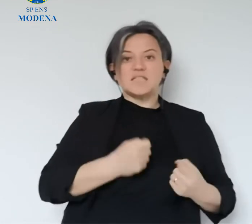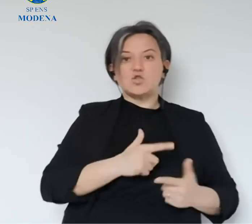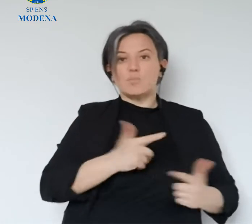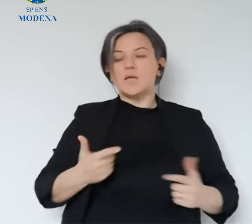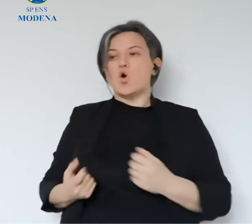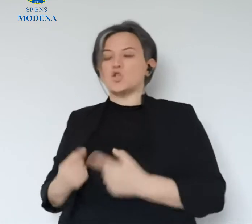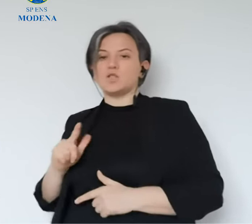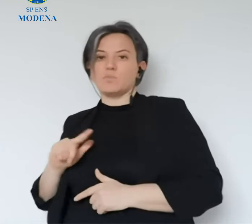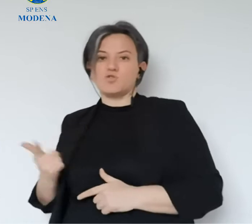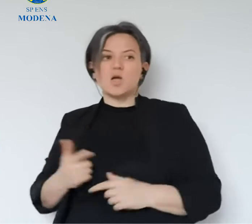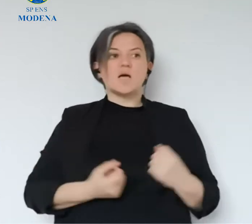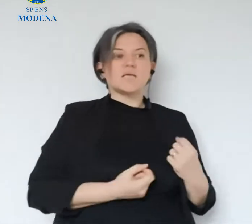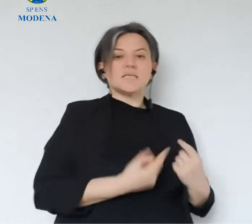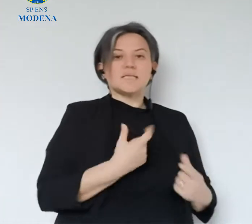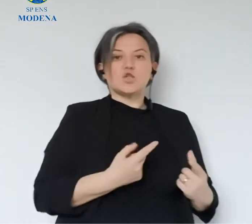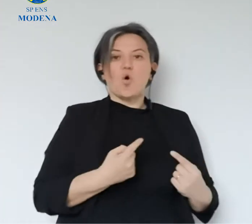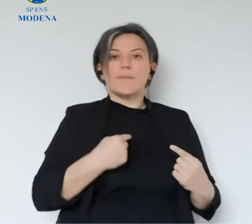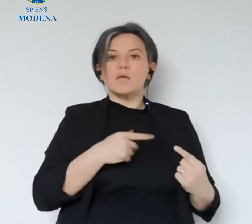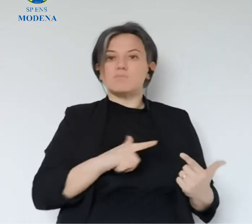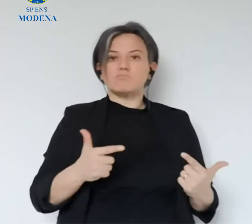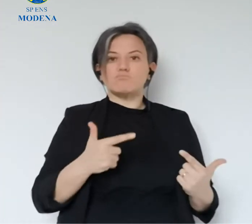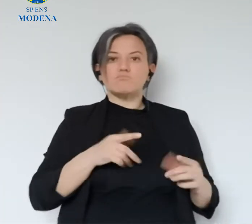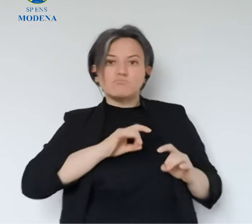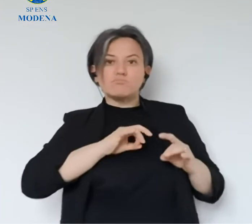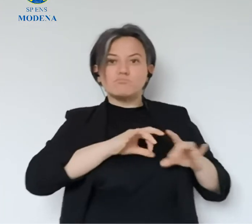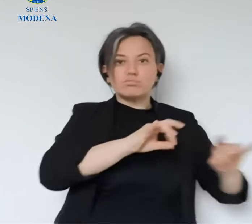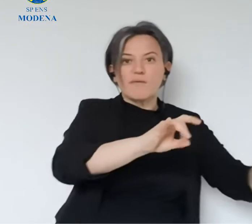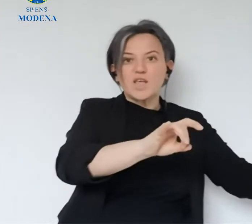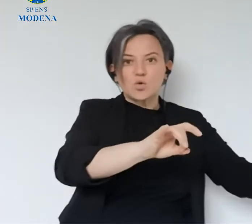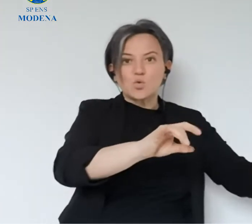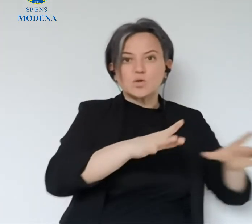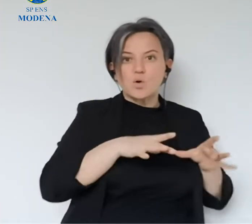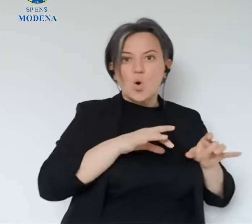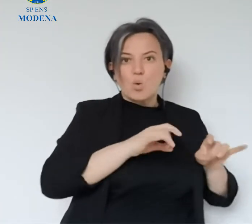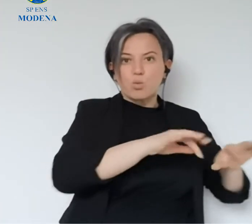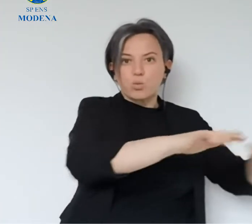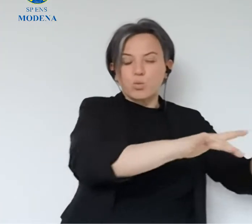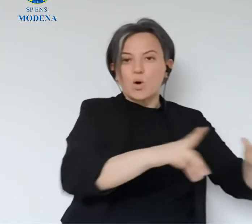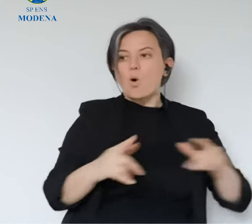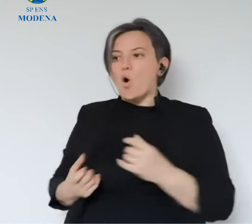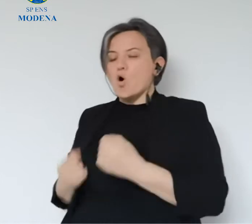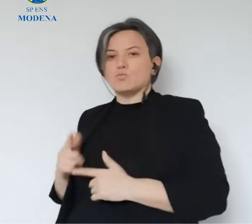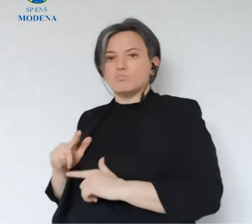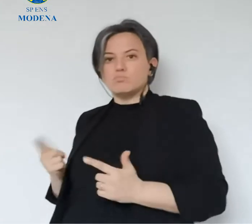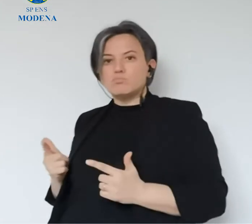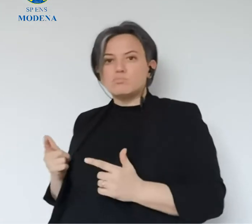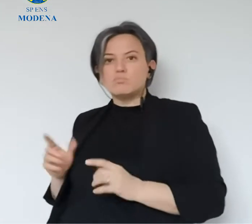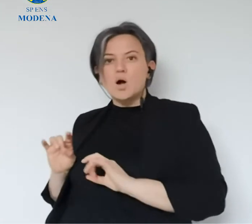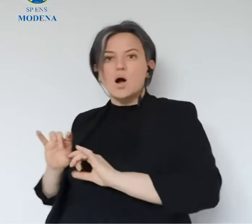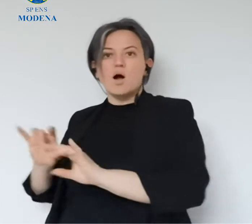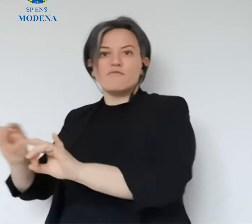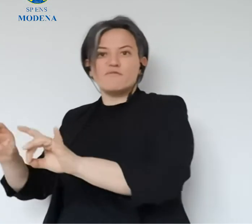positivi asintomatici per capire quanti di noi possono o sono stati o possono essere effettivamente